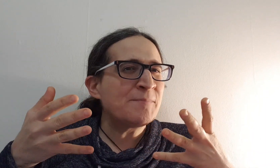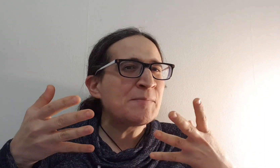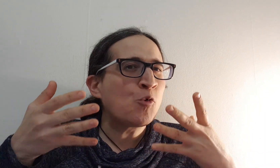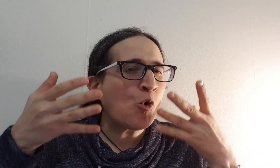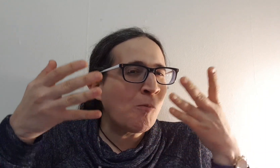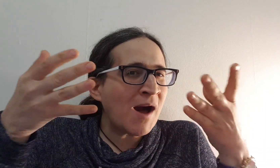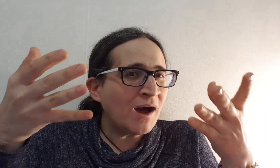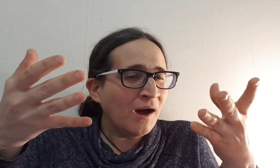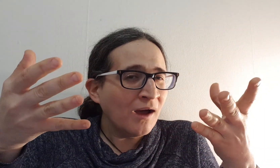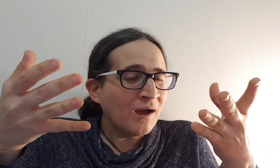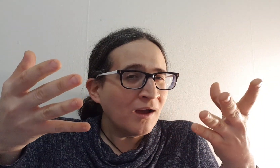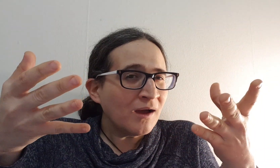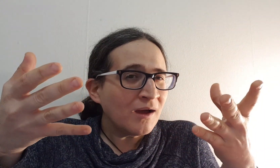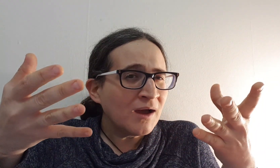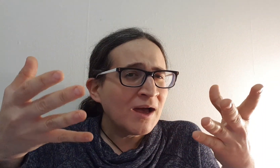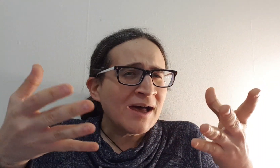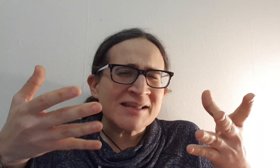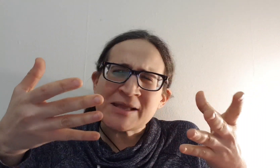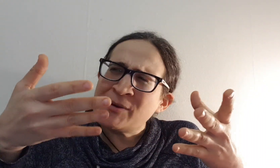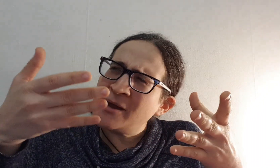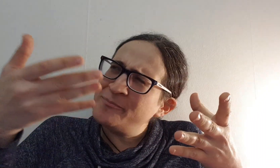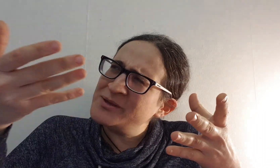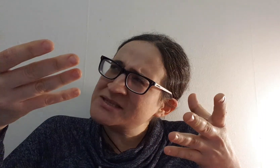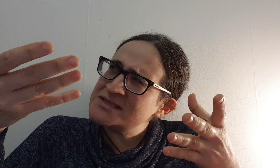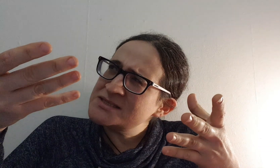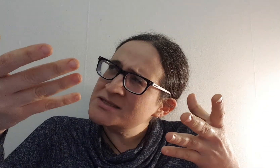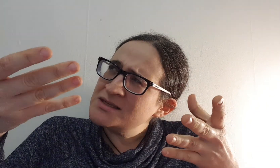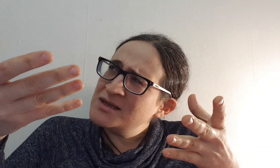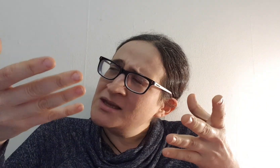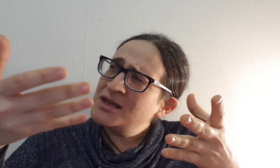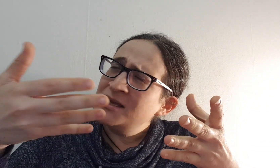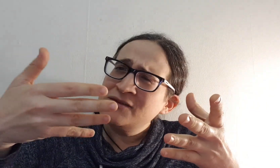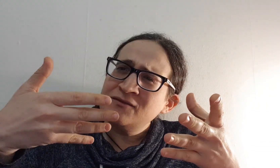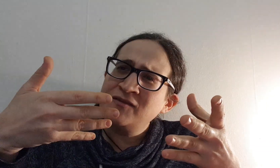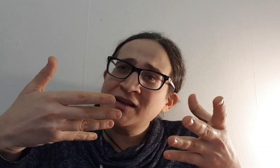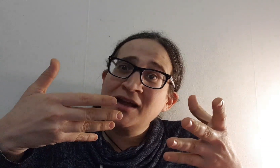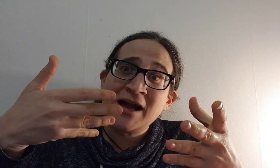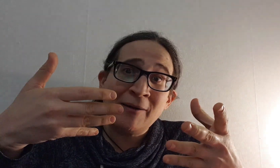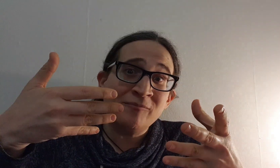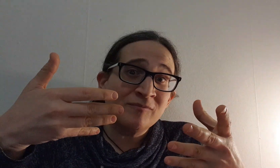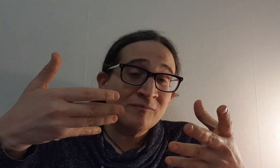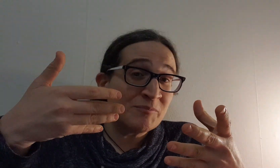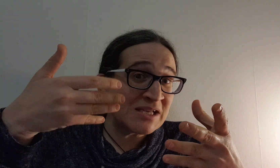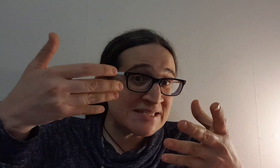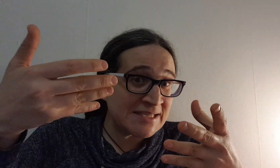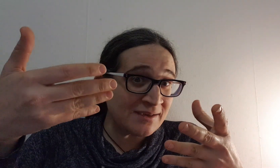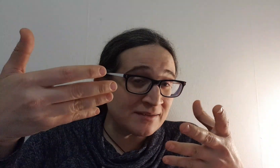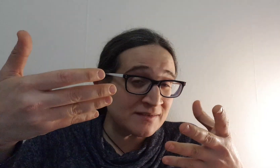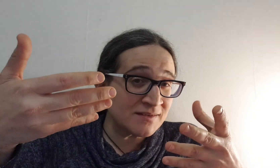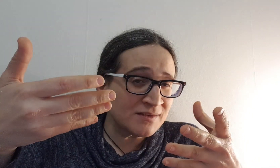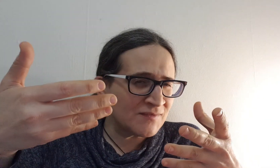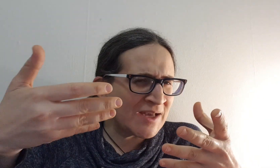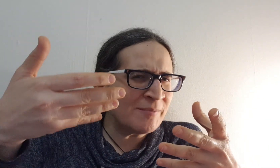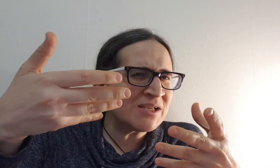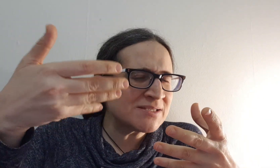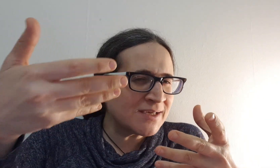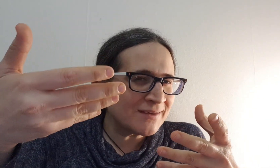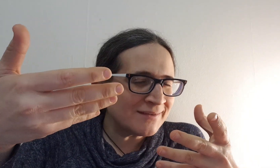ממורמר אתה מחפש וגם מייצרת וגם מייצר